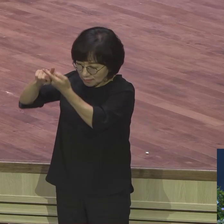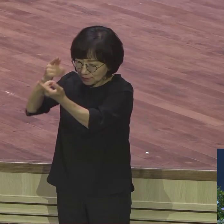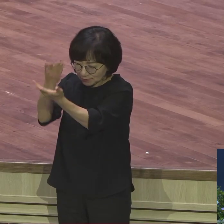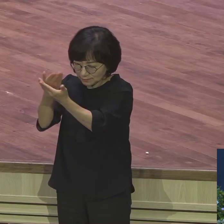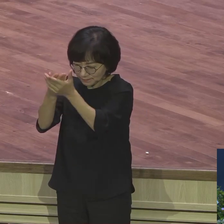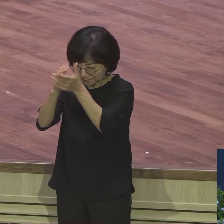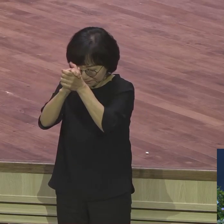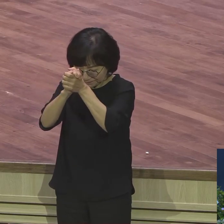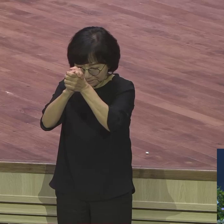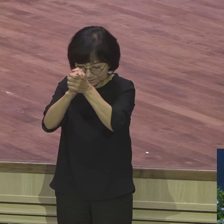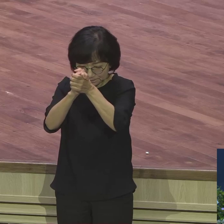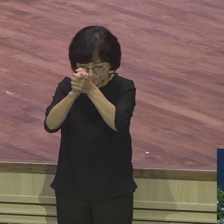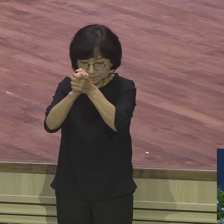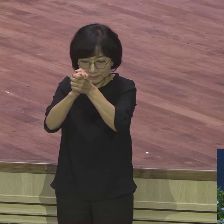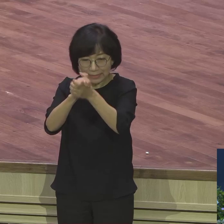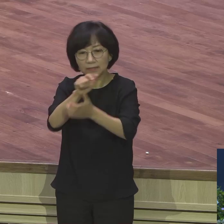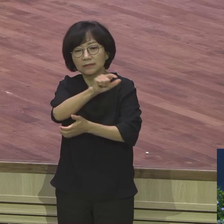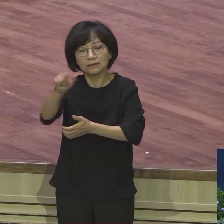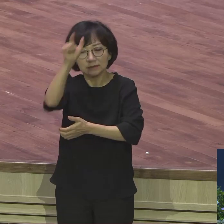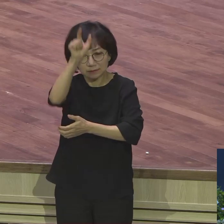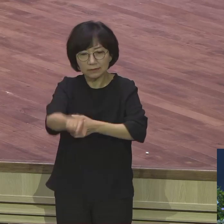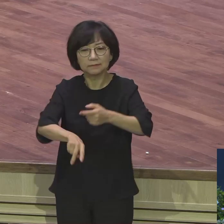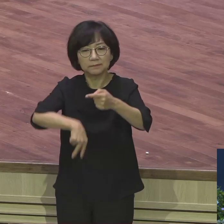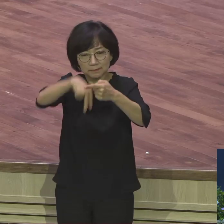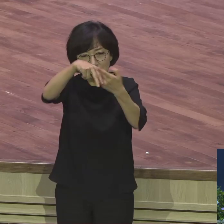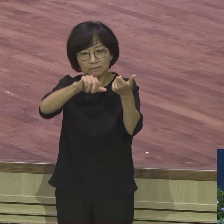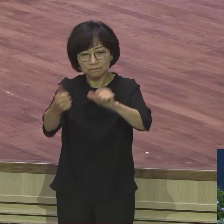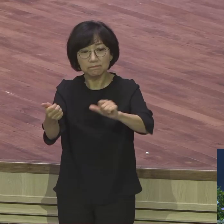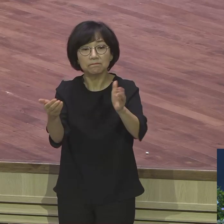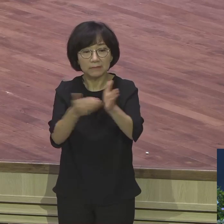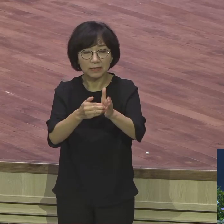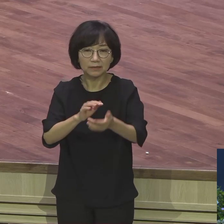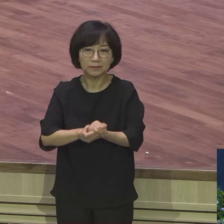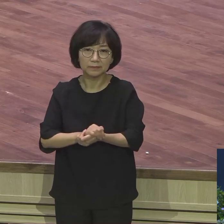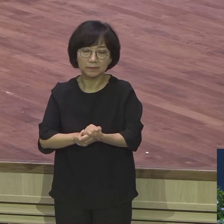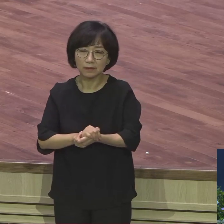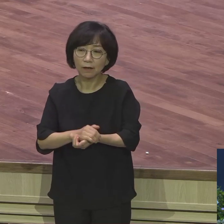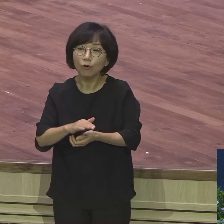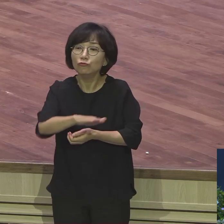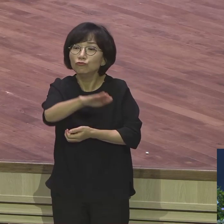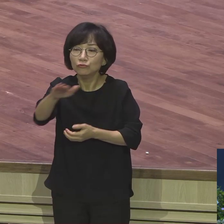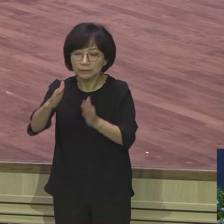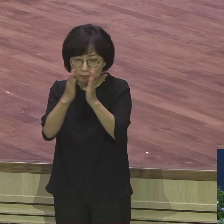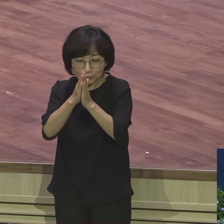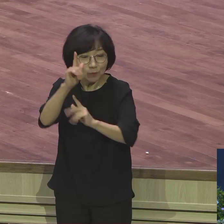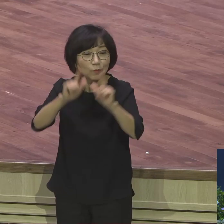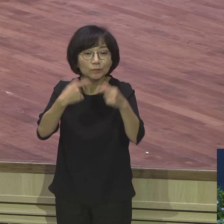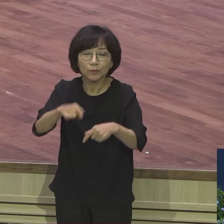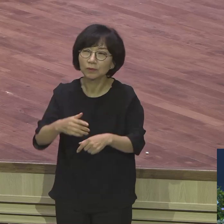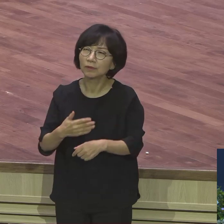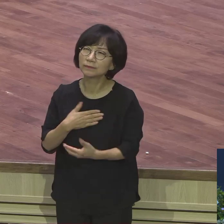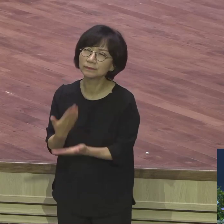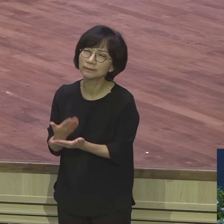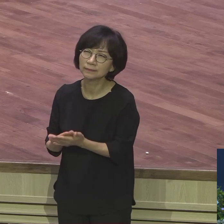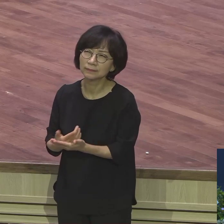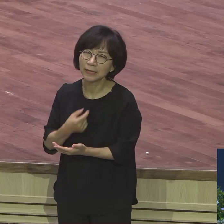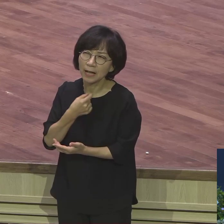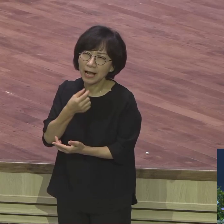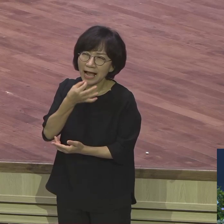늘 기도할 때 내 뜻대로 내 소원대로 내 욕심 내 계획 내 자존심